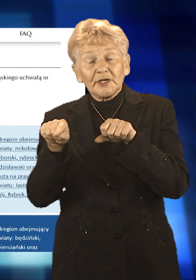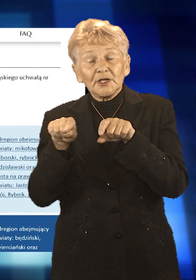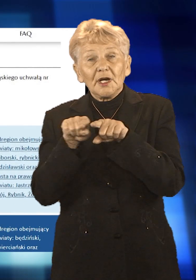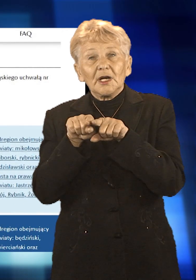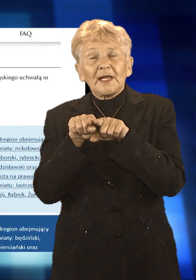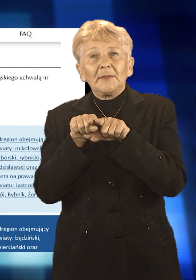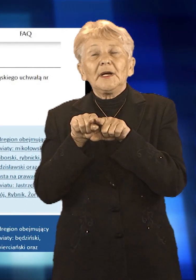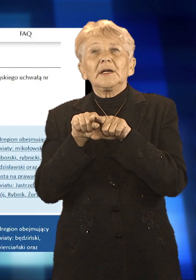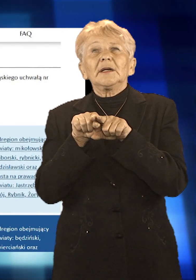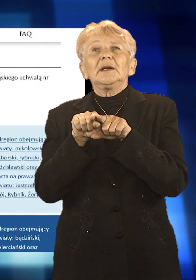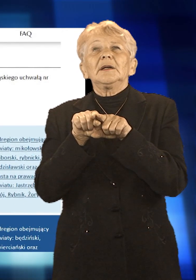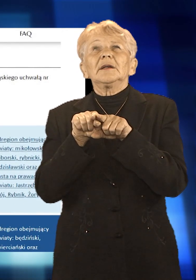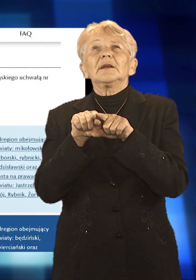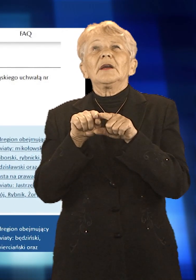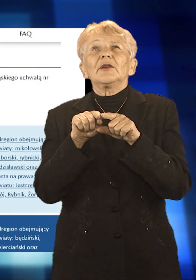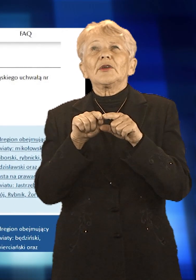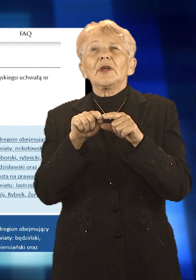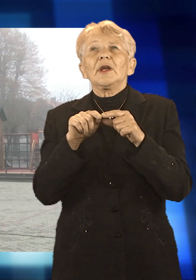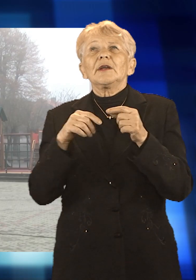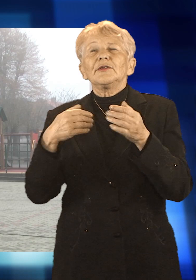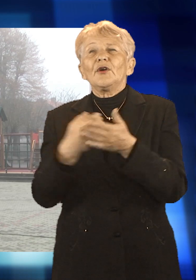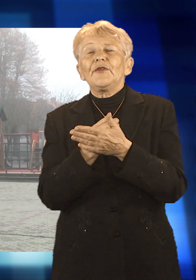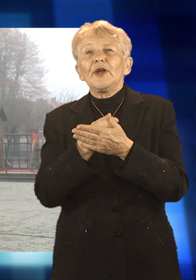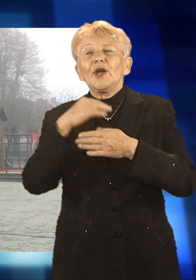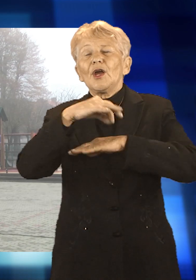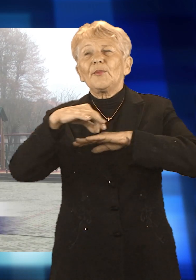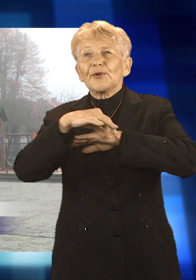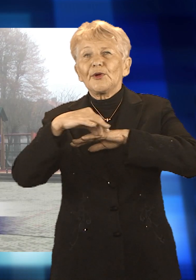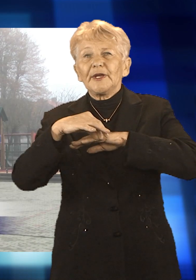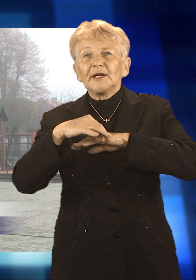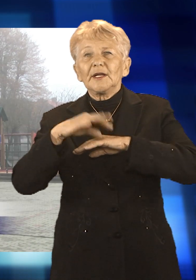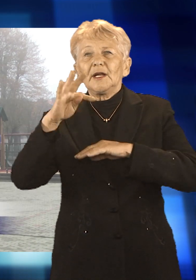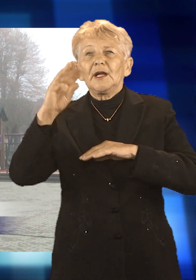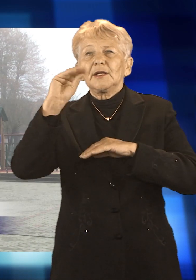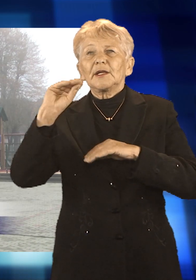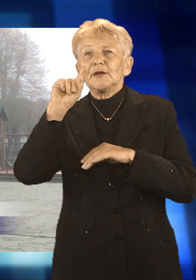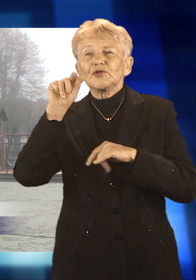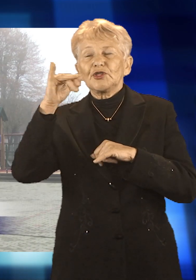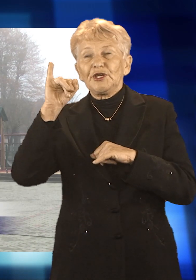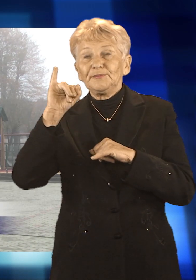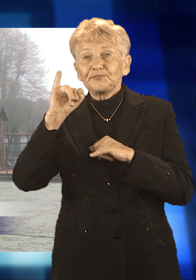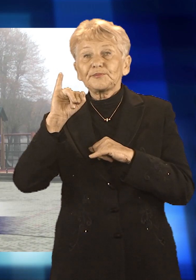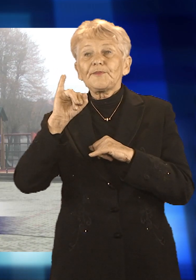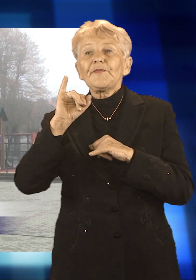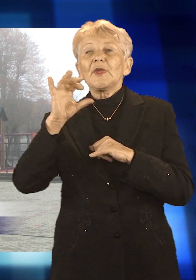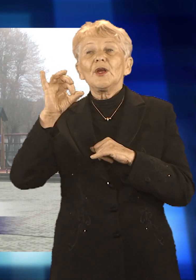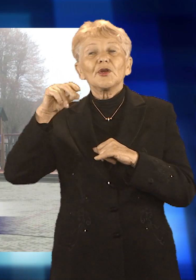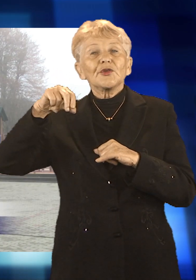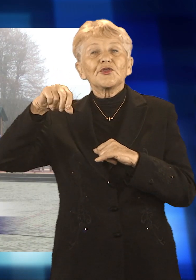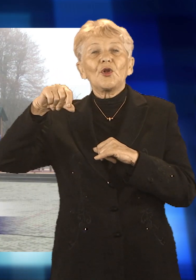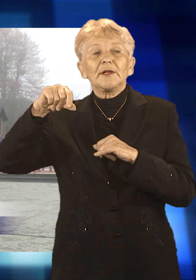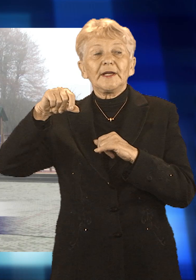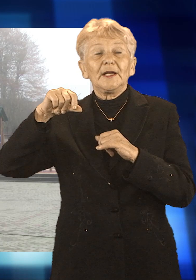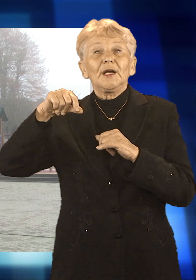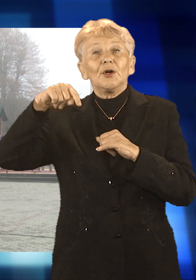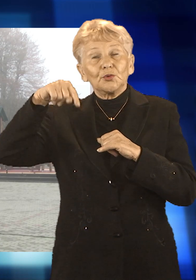Ogólnokształcących Mistrzostwa Sportowego w Raciborzu. Jesteśmy Szkołą Marszałka, więc bardzo śledzimy co dzieje się w